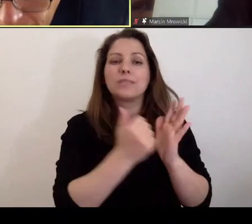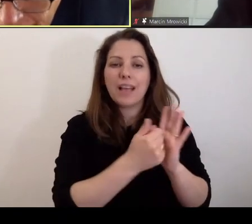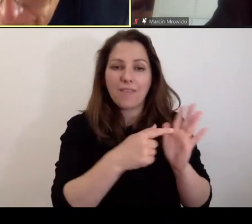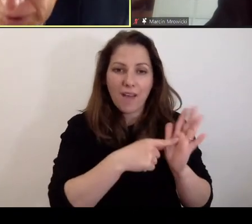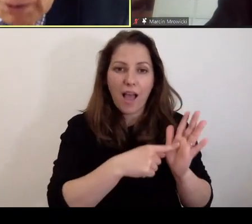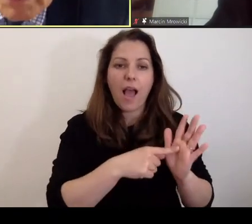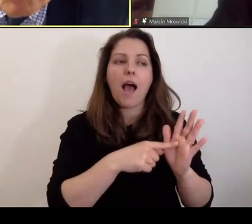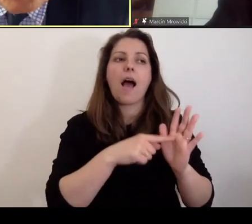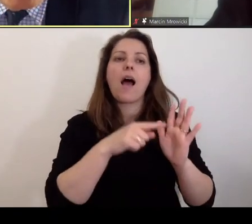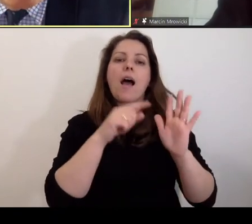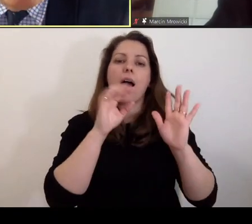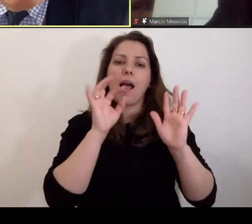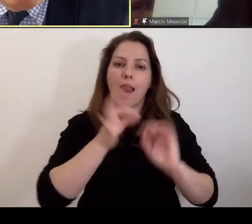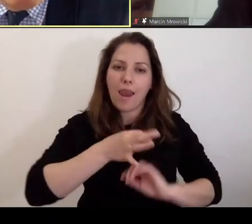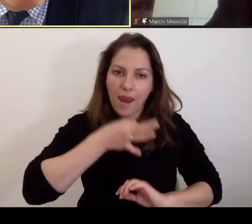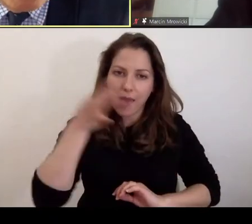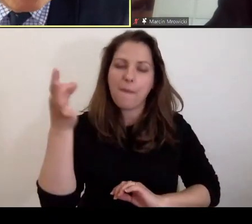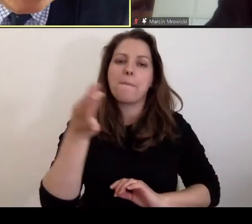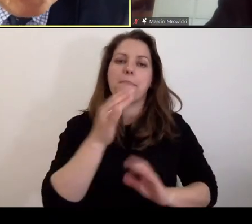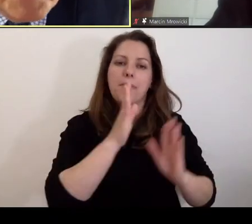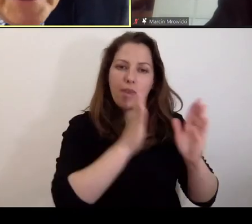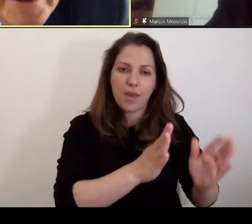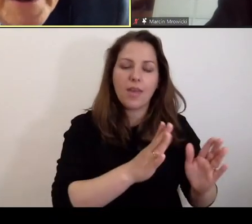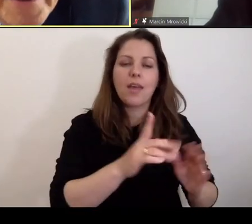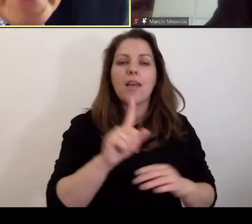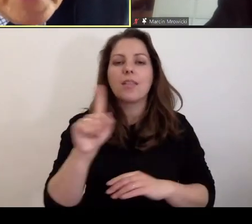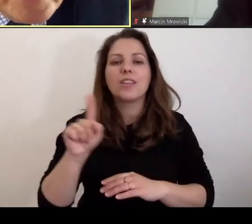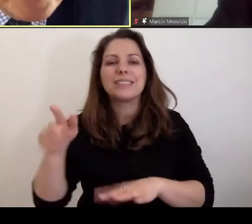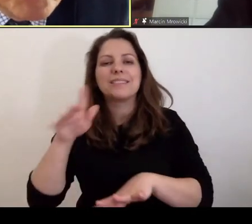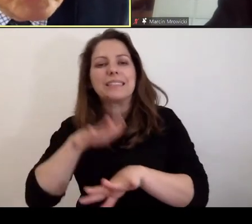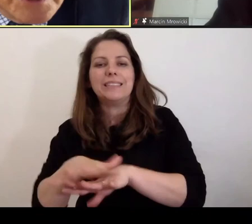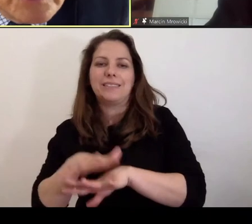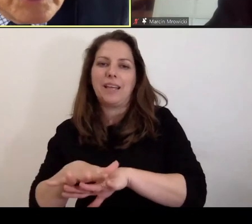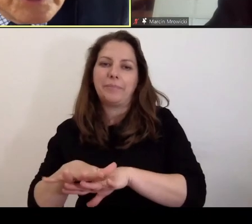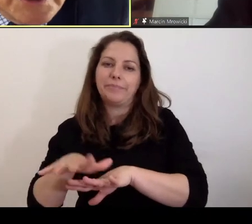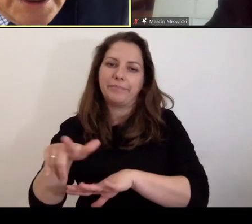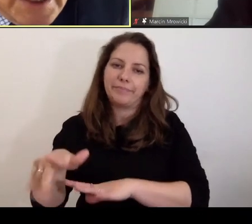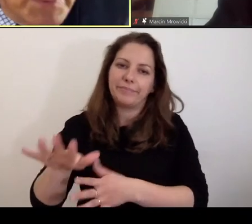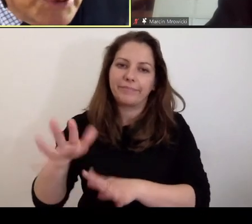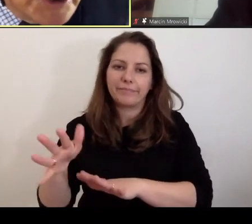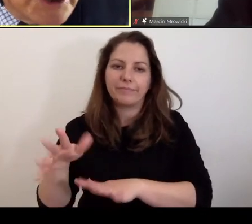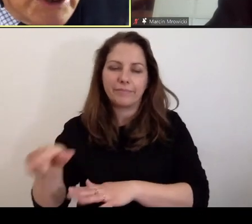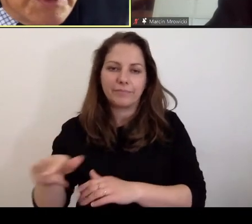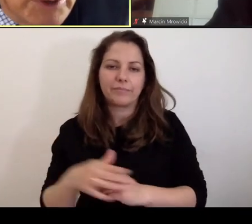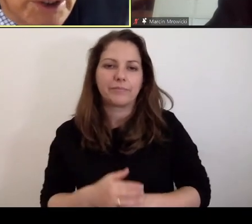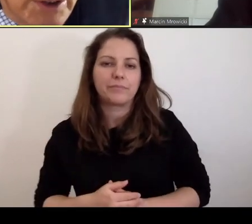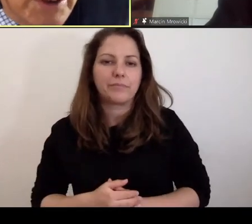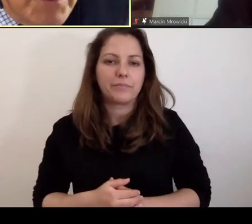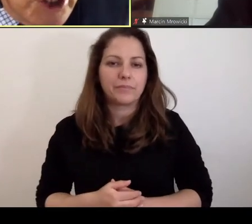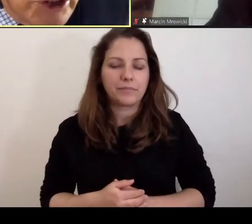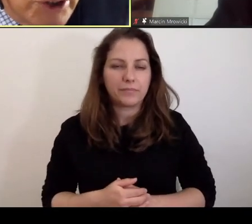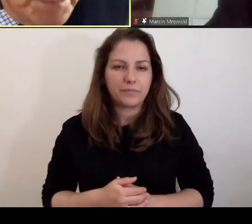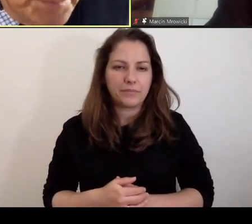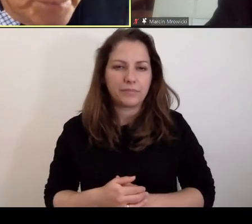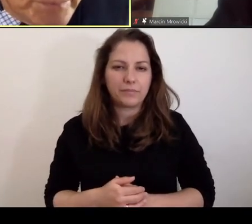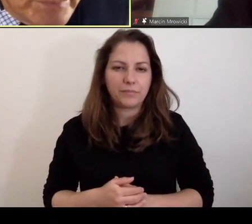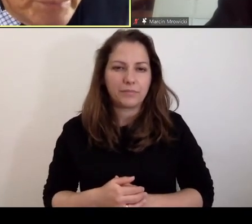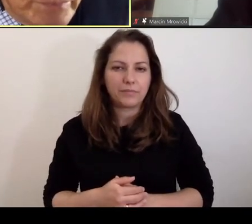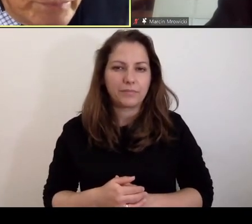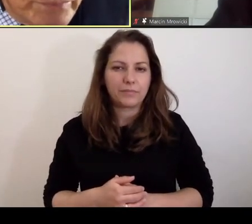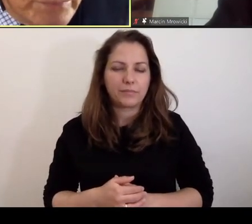lepiej niż system kontradyktoryjny na etapie przedstawiającym jej wszędzie.